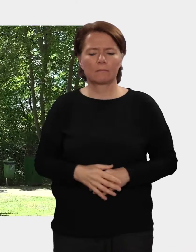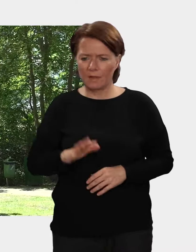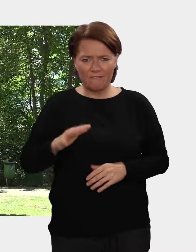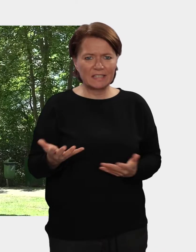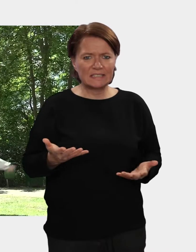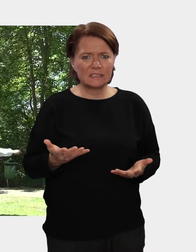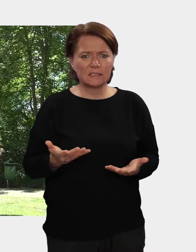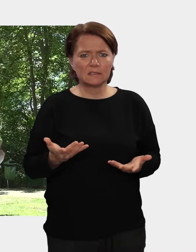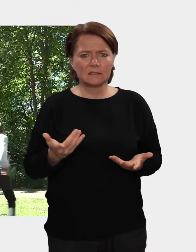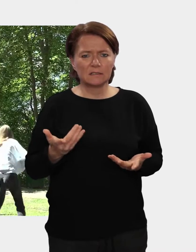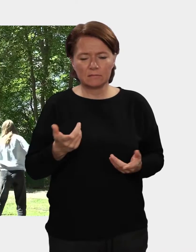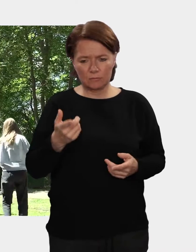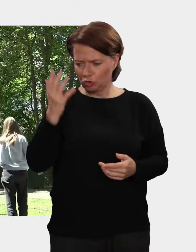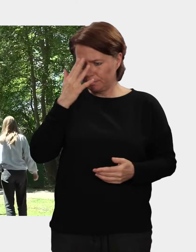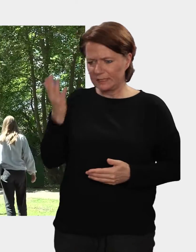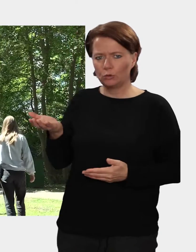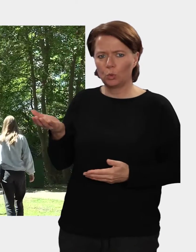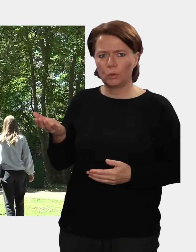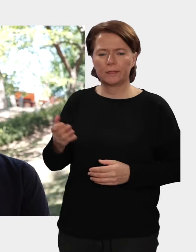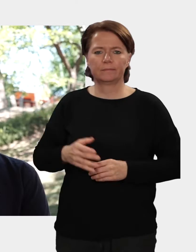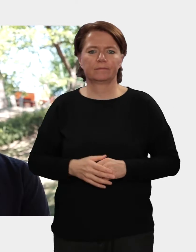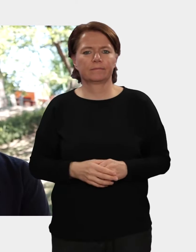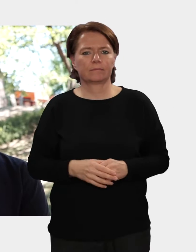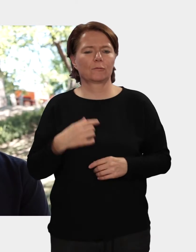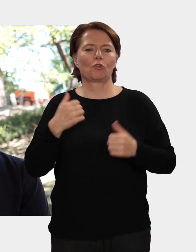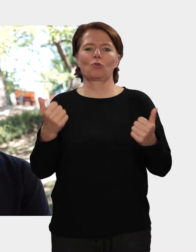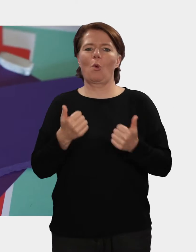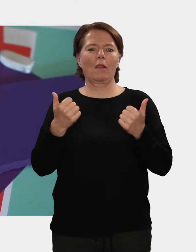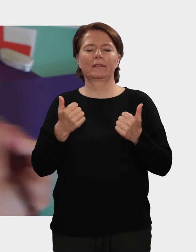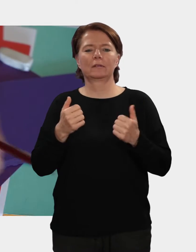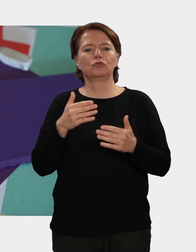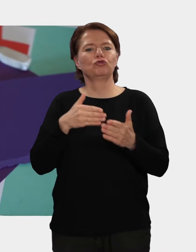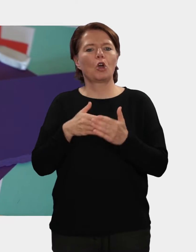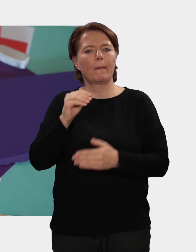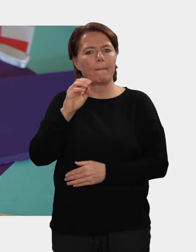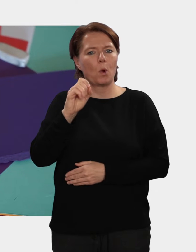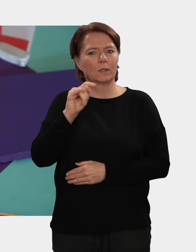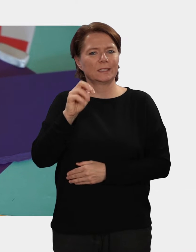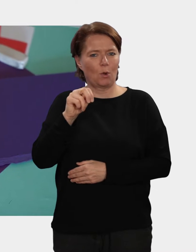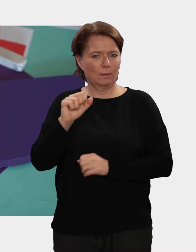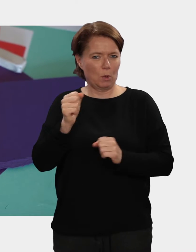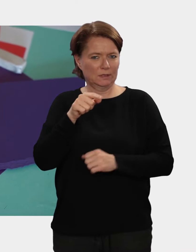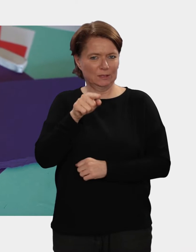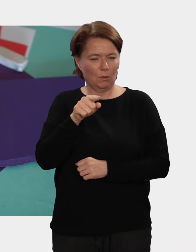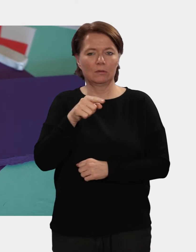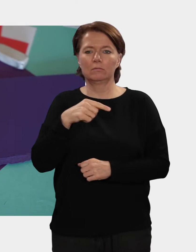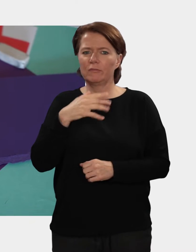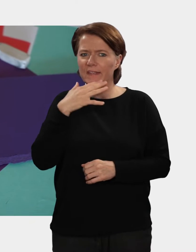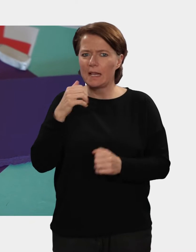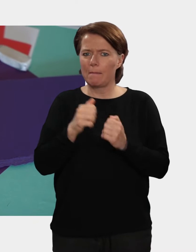Was ist denn da? Sammer, spielst du? Am coolsten fand ich bisher das Stop Motion. Da haben wir ja ganz viel Papier uns genommen,